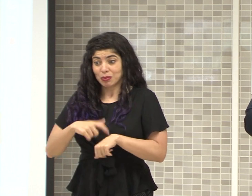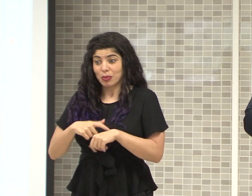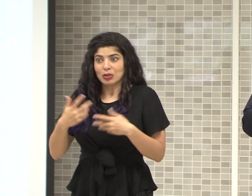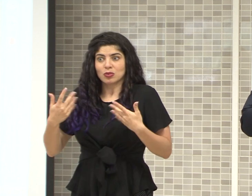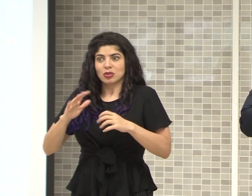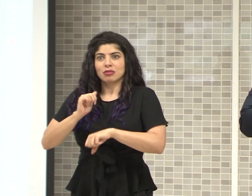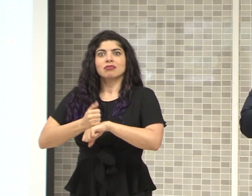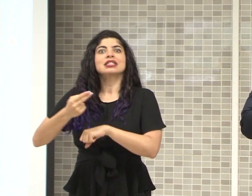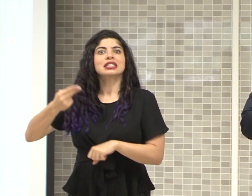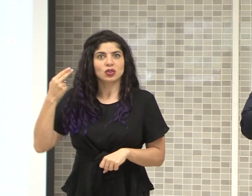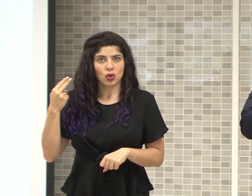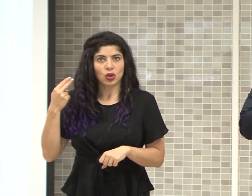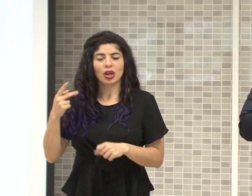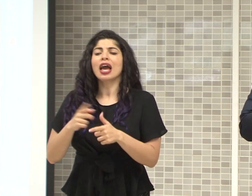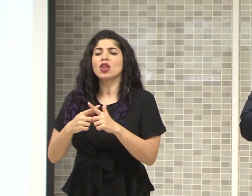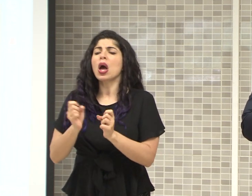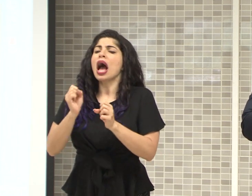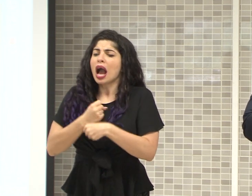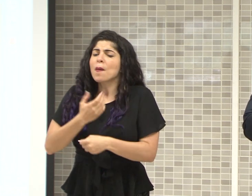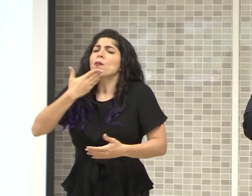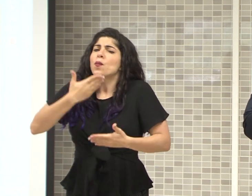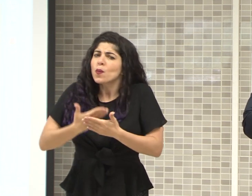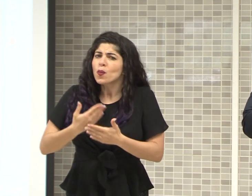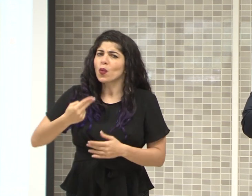Yo los invito a que hagamos, la buena historia.